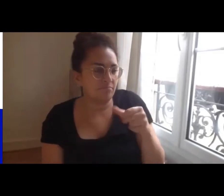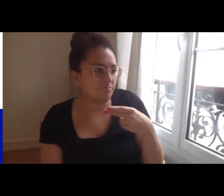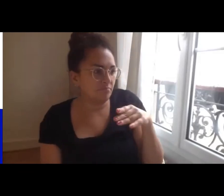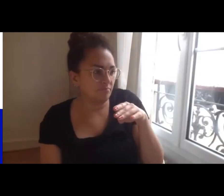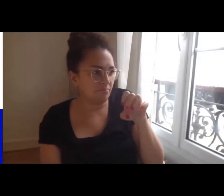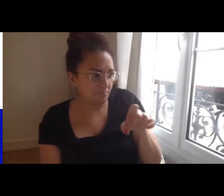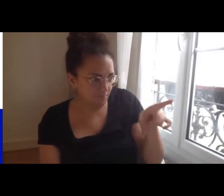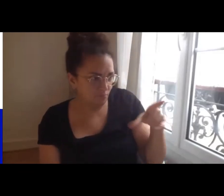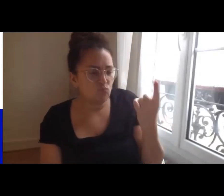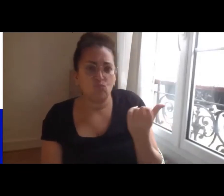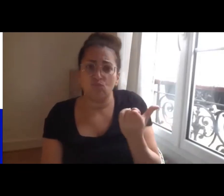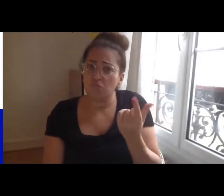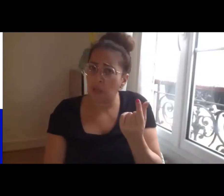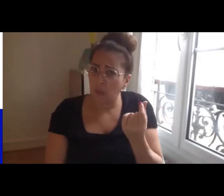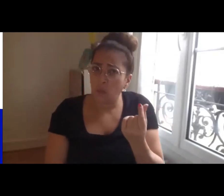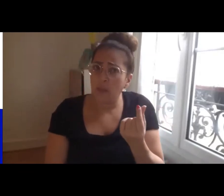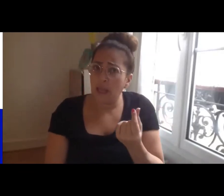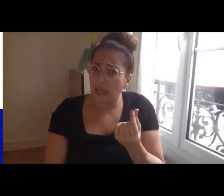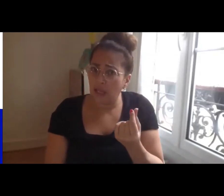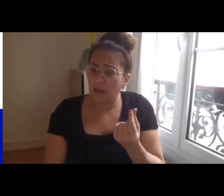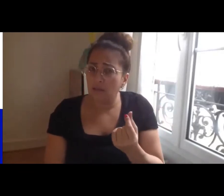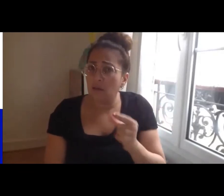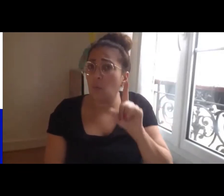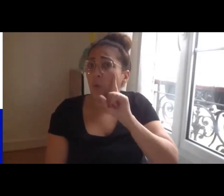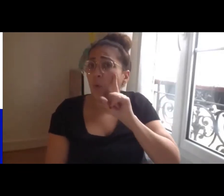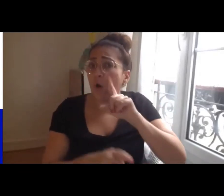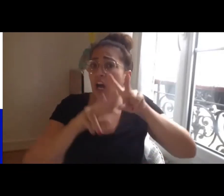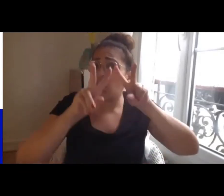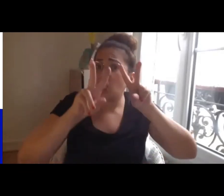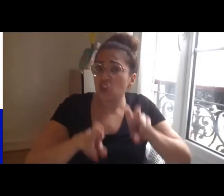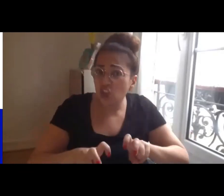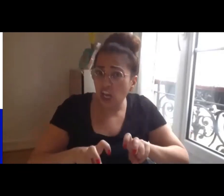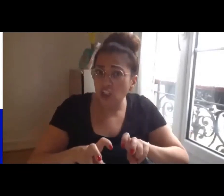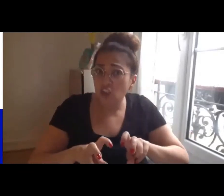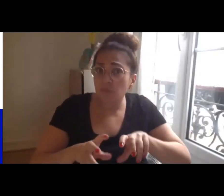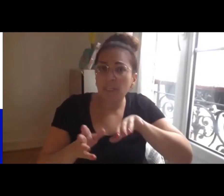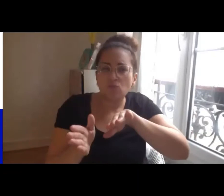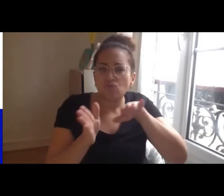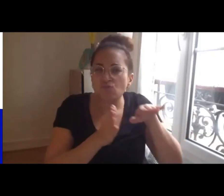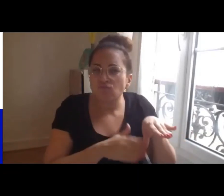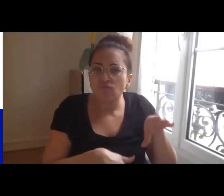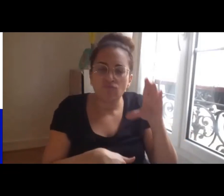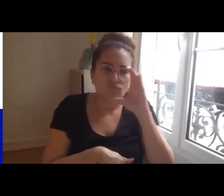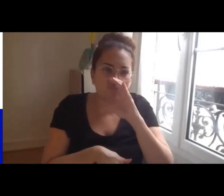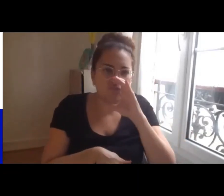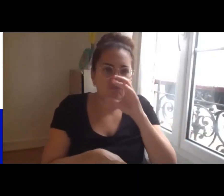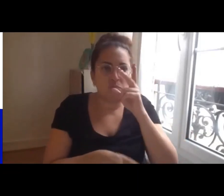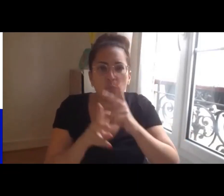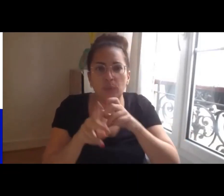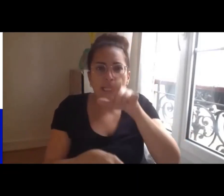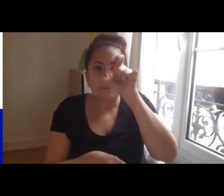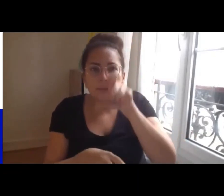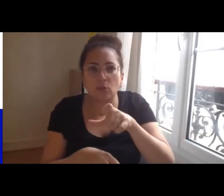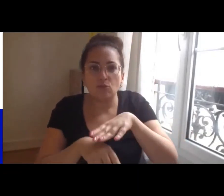été développé dans le cadre de la recherche est-ce que d'autres partenaires qui sont intéressés ou d'autres acteurs de terrain qui sont intéressés par vos travaux